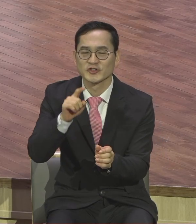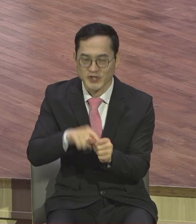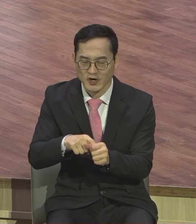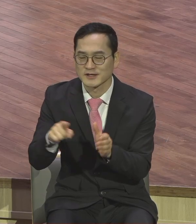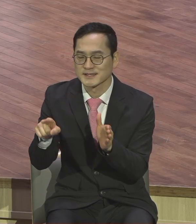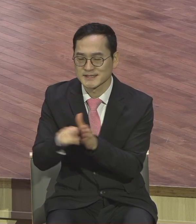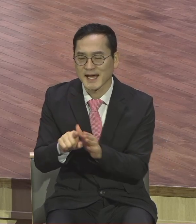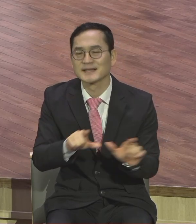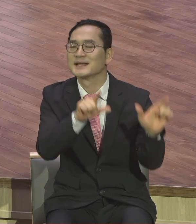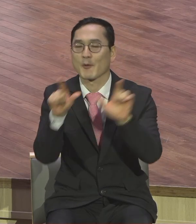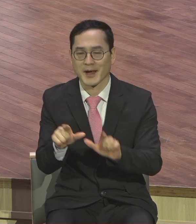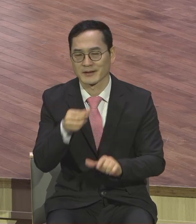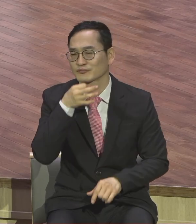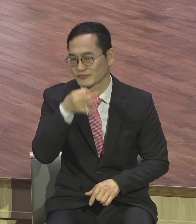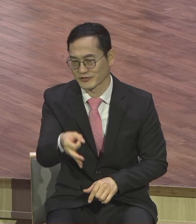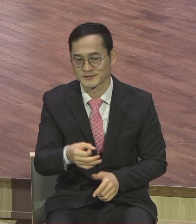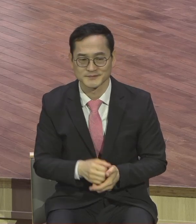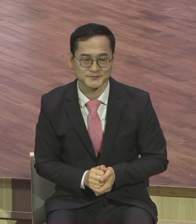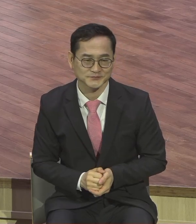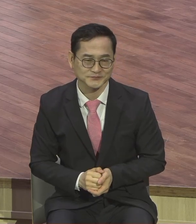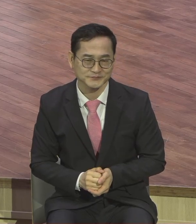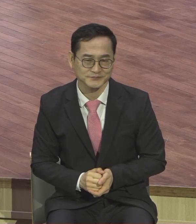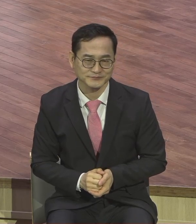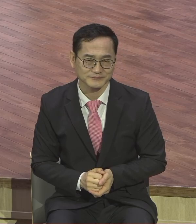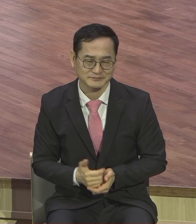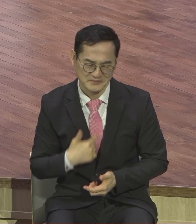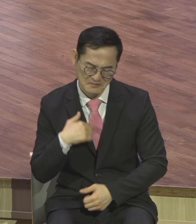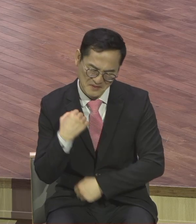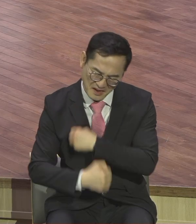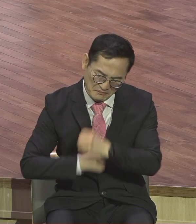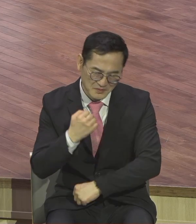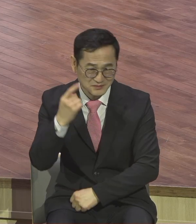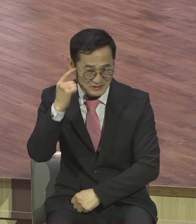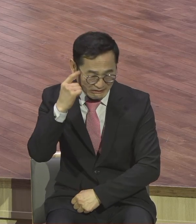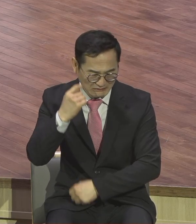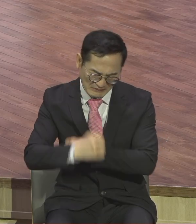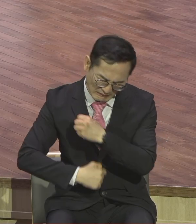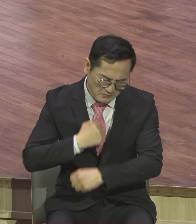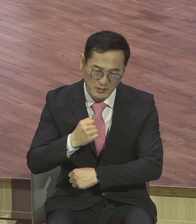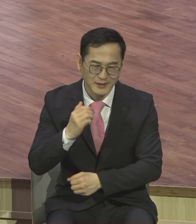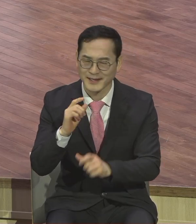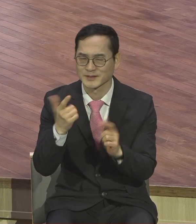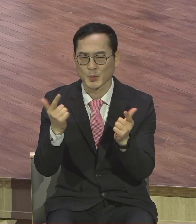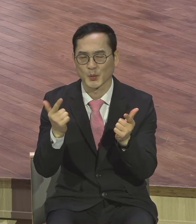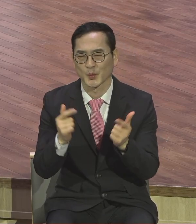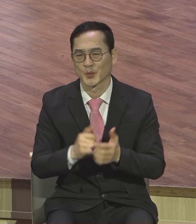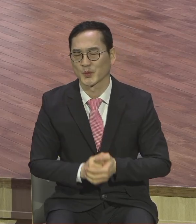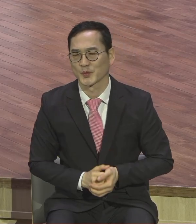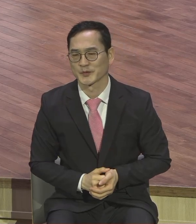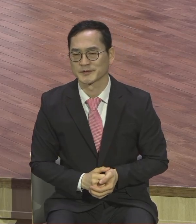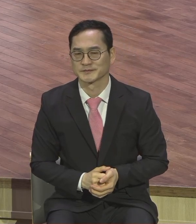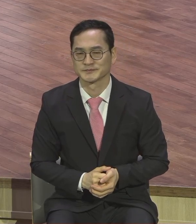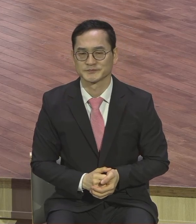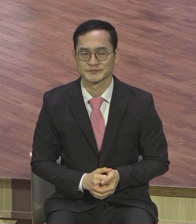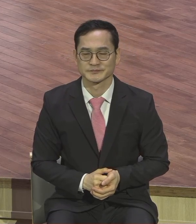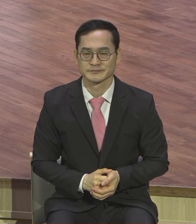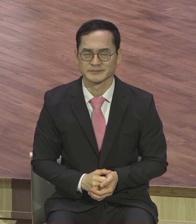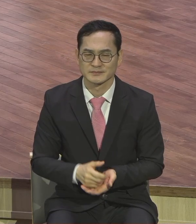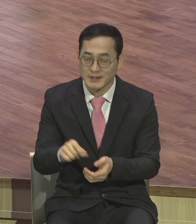내 마음대로 하는 건 신앙생활 아니에요 그냥 교회 다니지 특별히 주안에서란